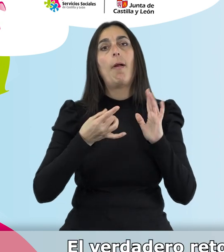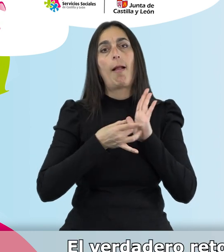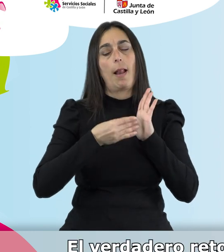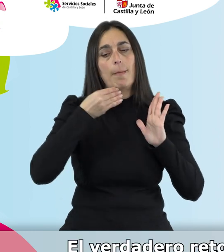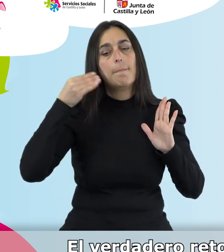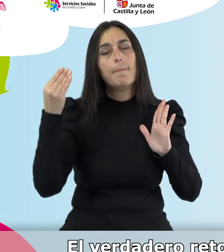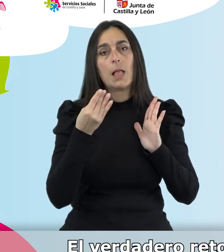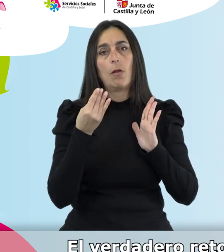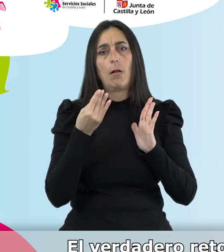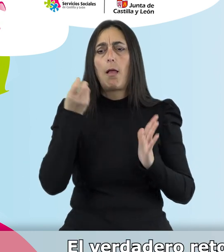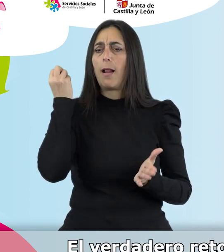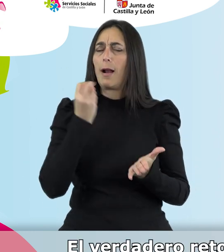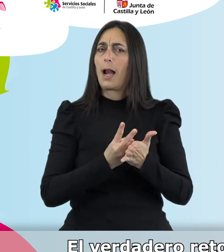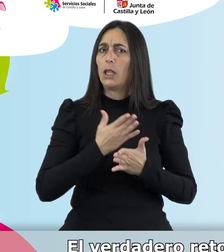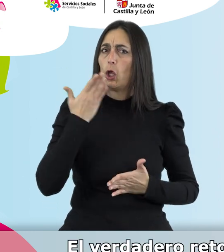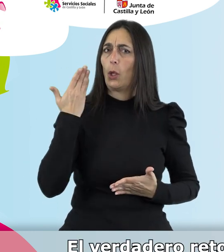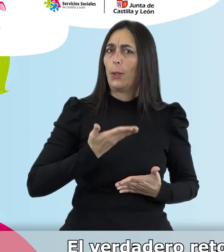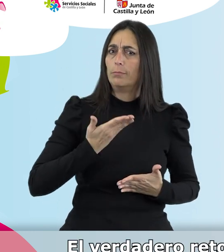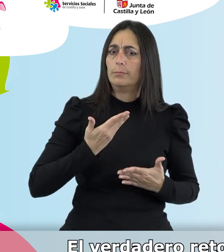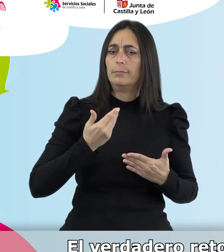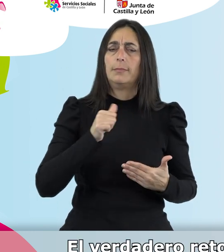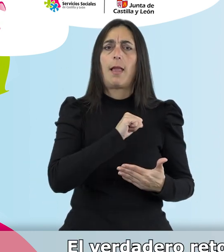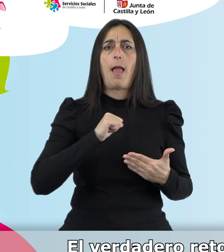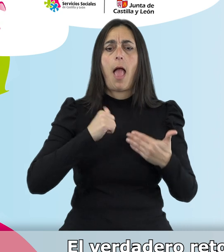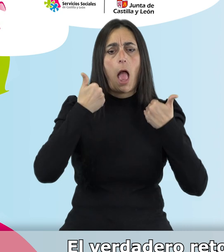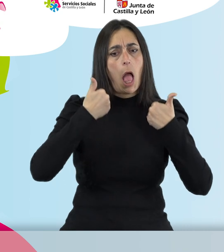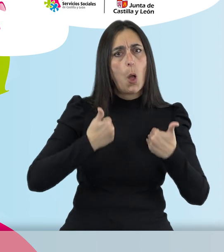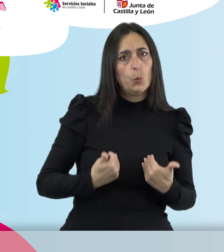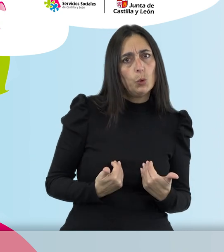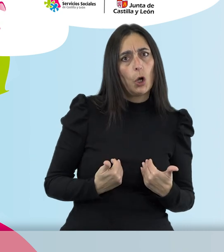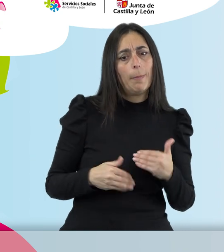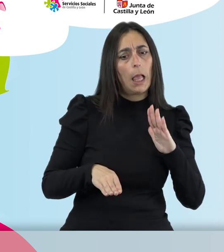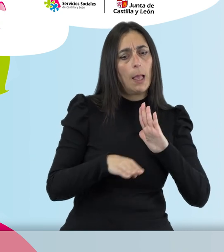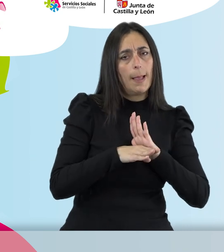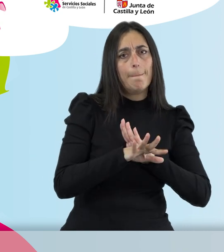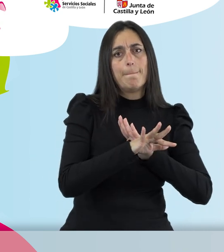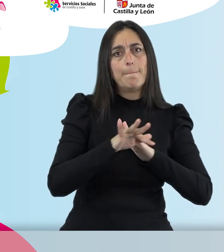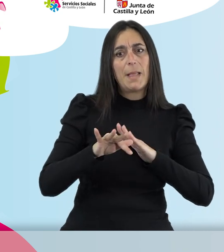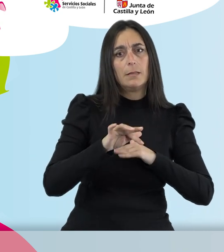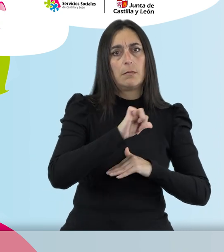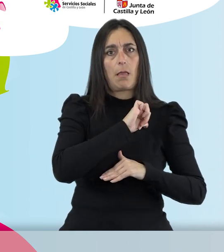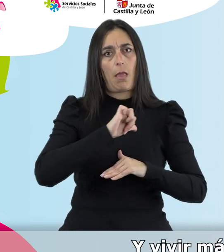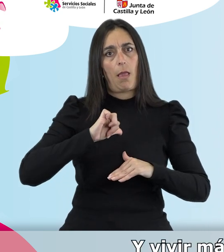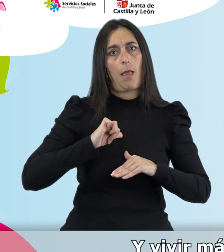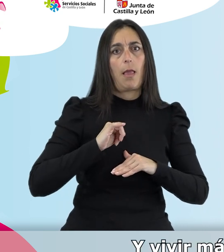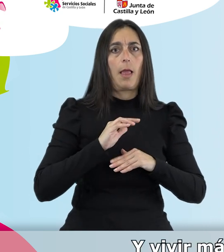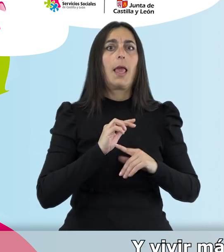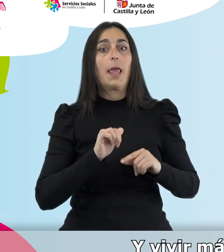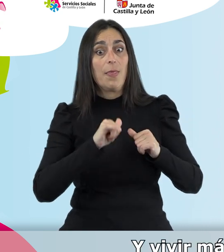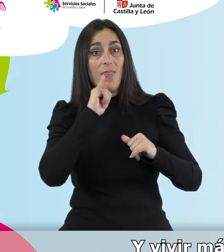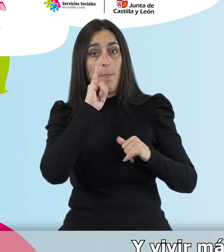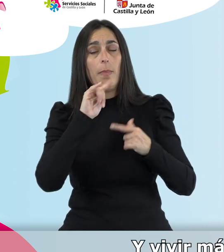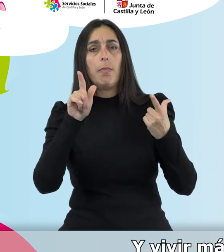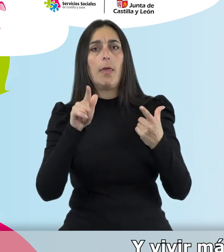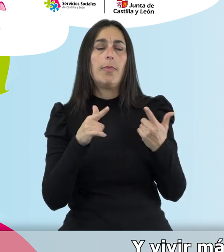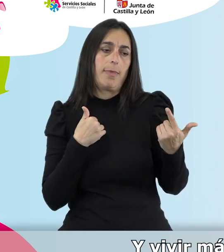El verdadero reto es mantener una autonomía y una independencia a medida que vamos envejeciendo. Y vivir más